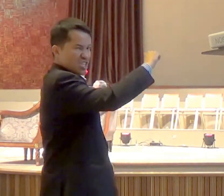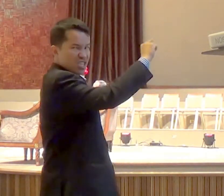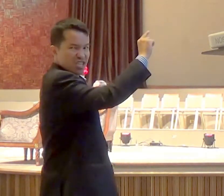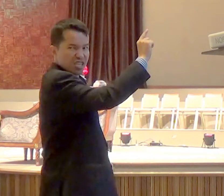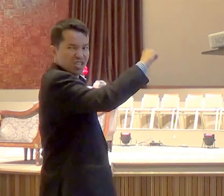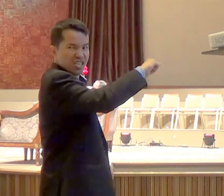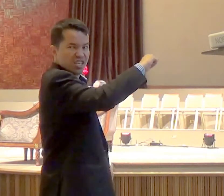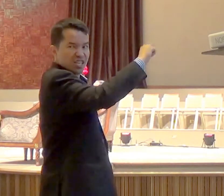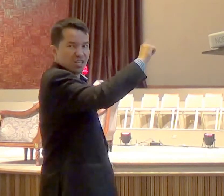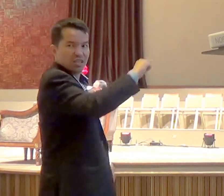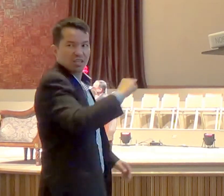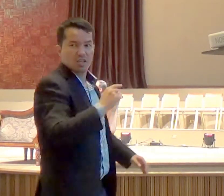ficou desesperado,